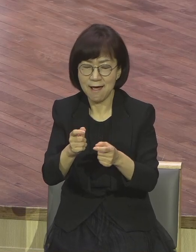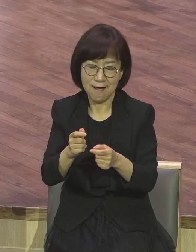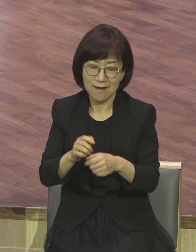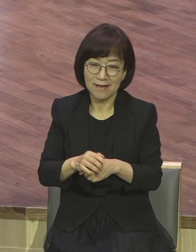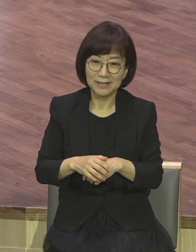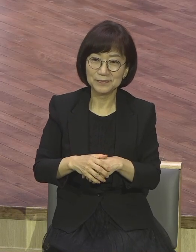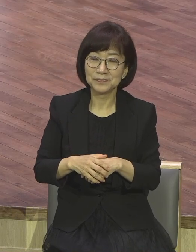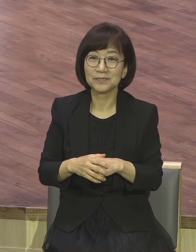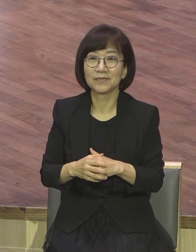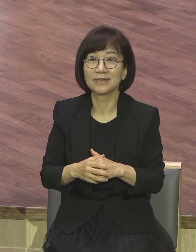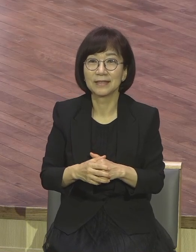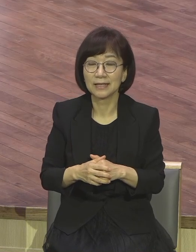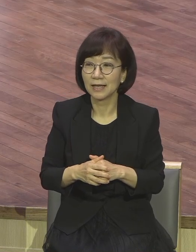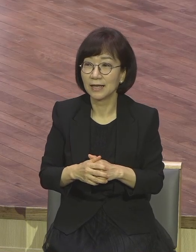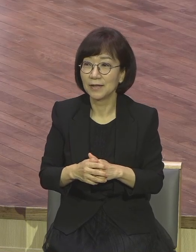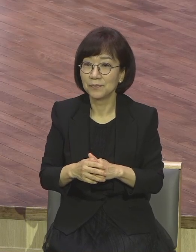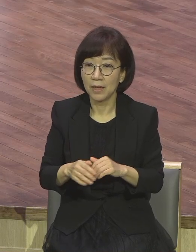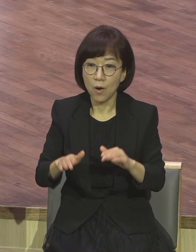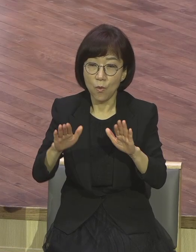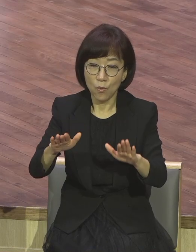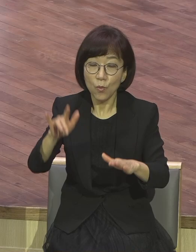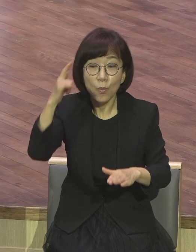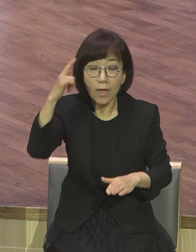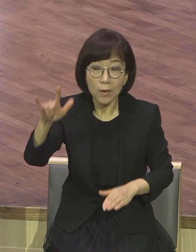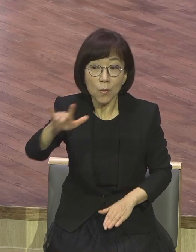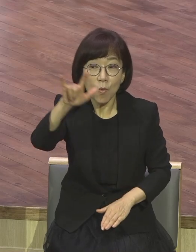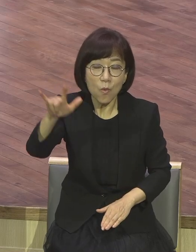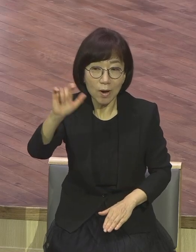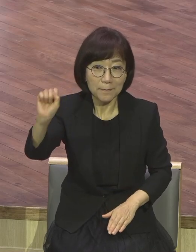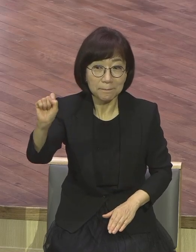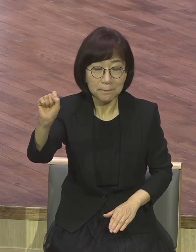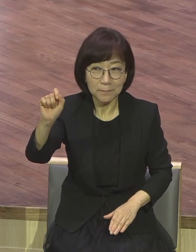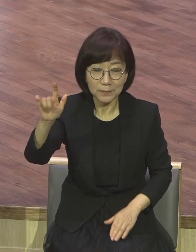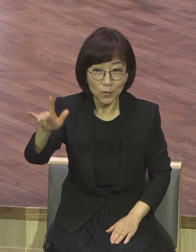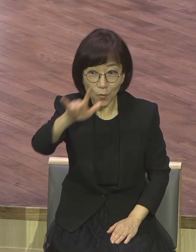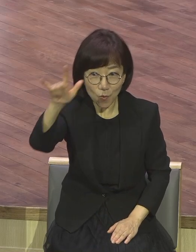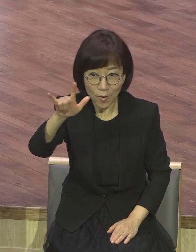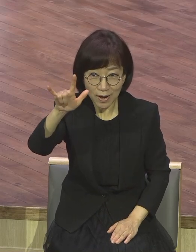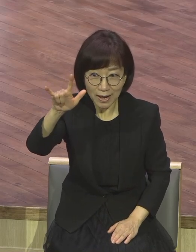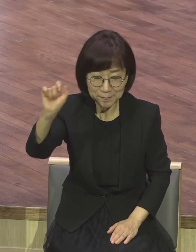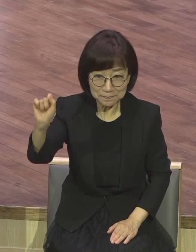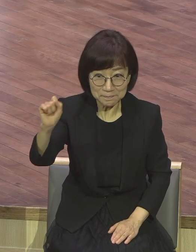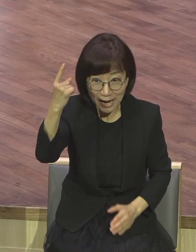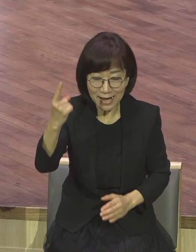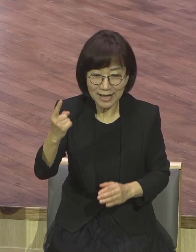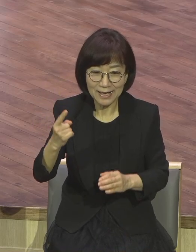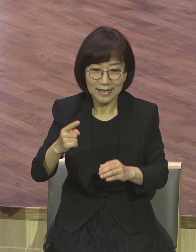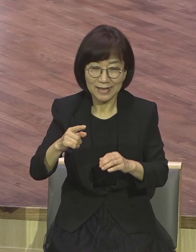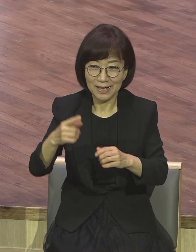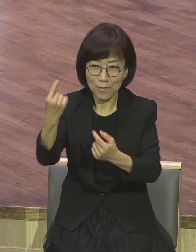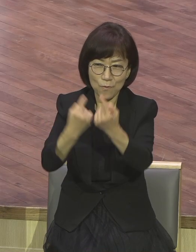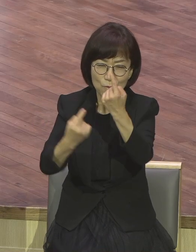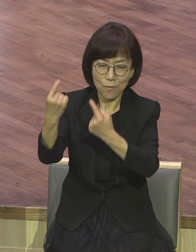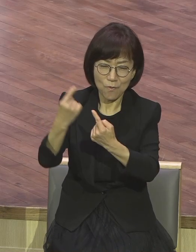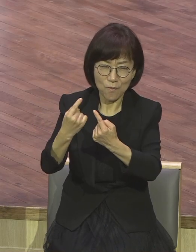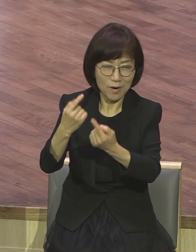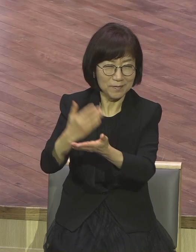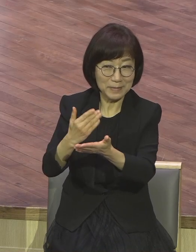이거 지금 코로나19 때문에 오는 절의의 기회예요. 이 시간표를 놓치지 않도록. 여러분이 일과